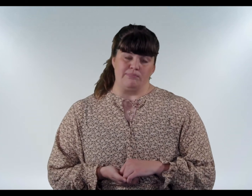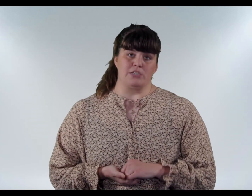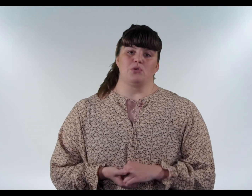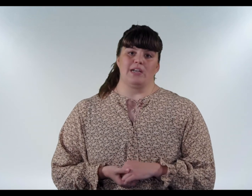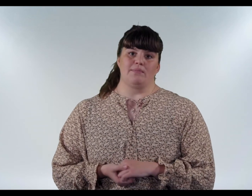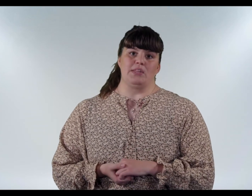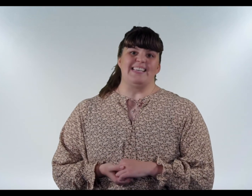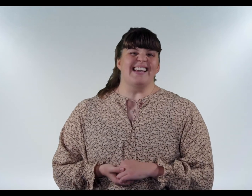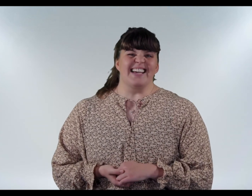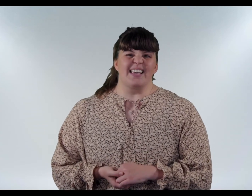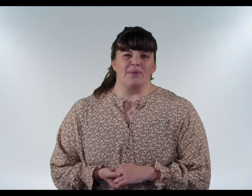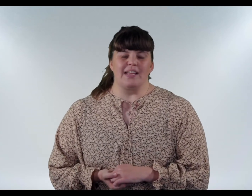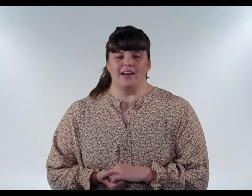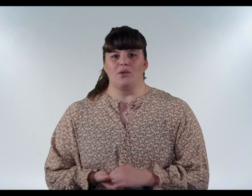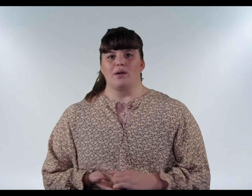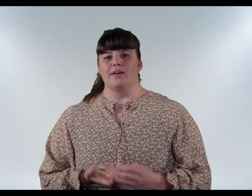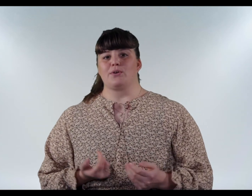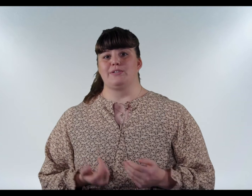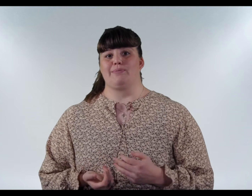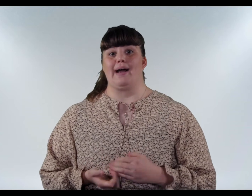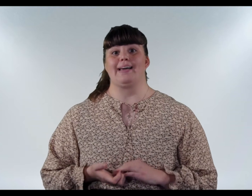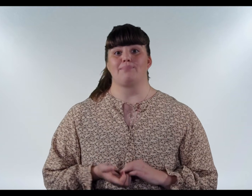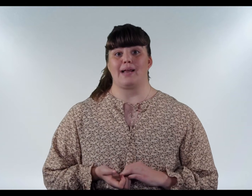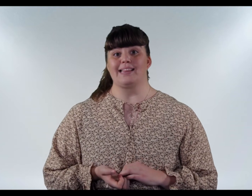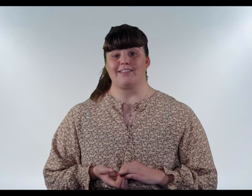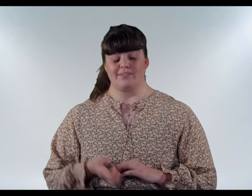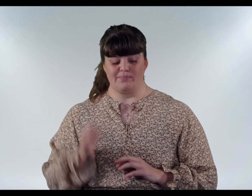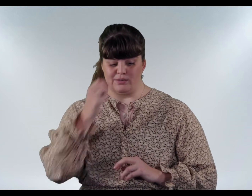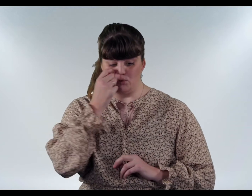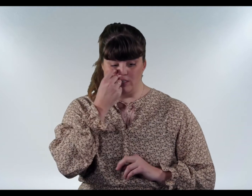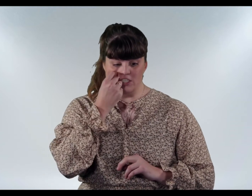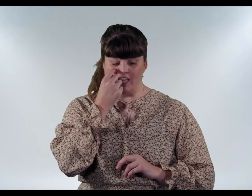Personálaga myndi ég ekki mikið enna að hanga með ykkur sem er bara alltaf með ykkur svona skæting.